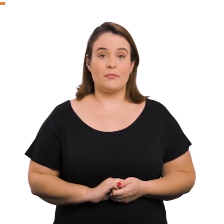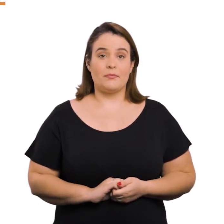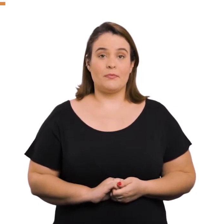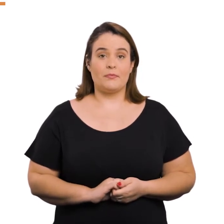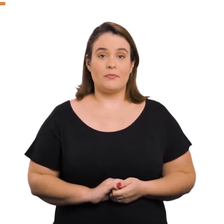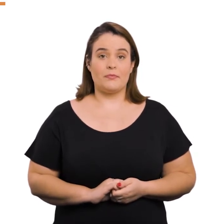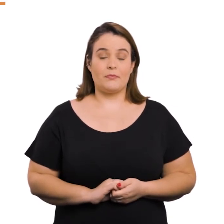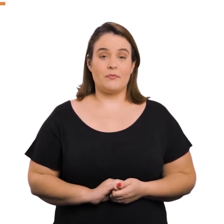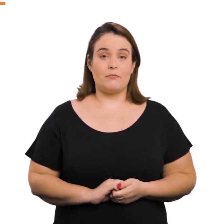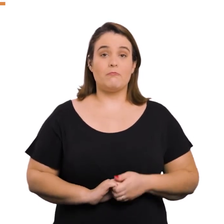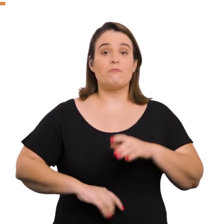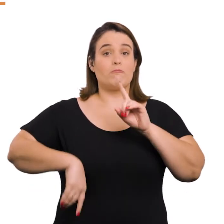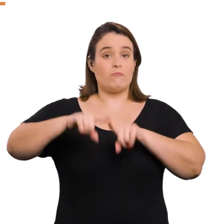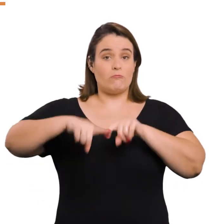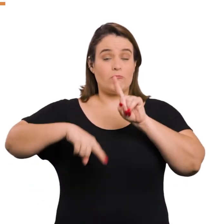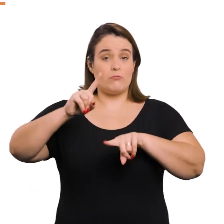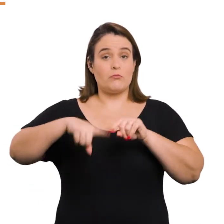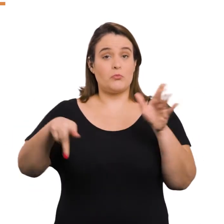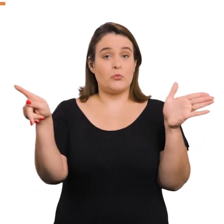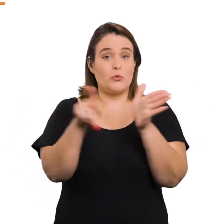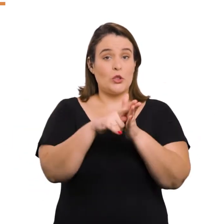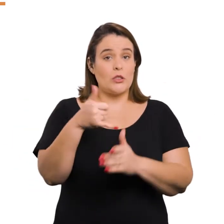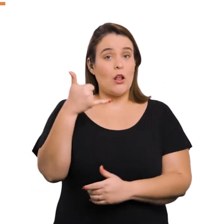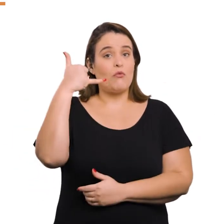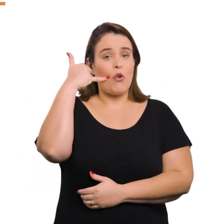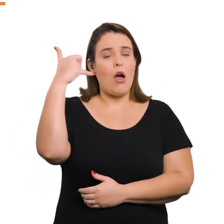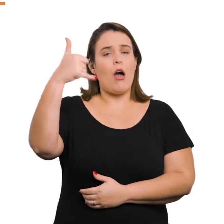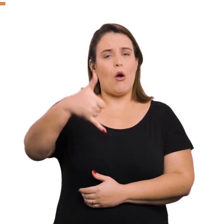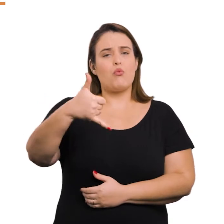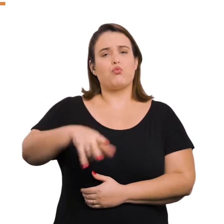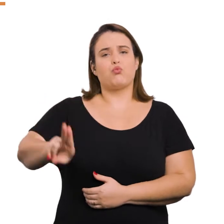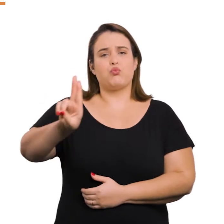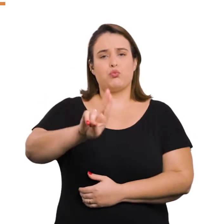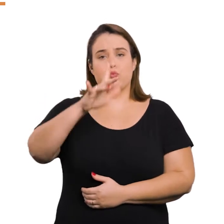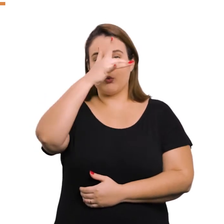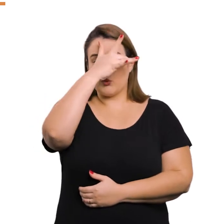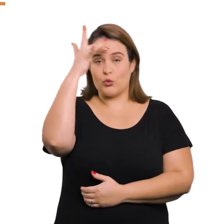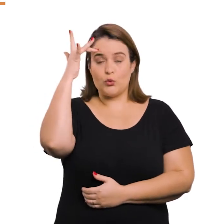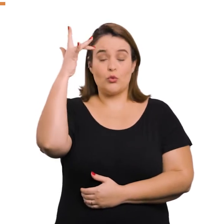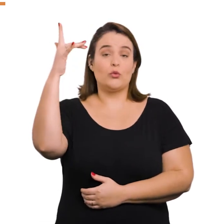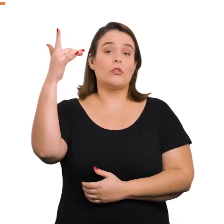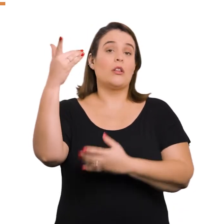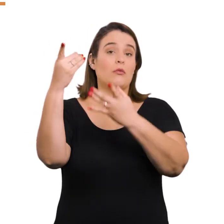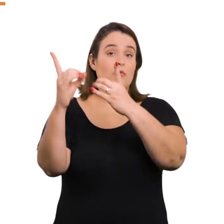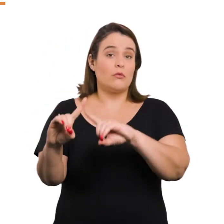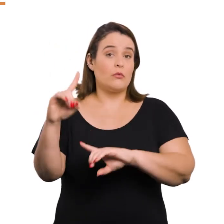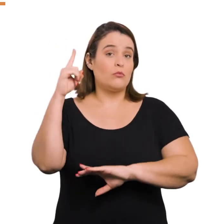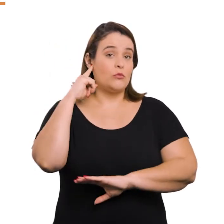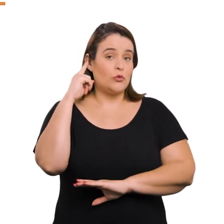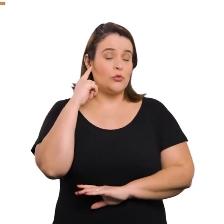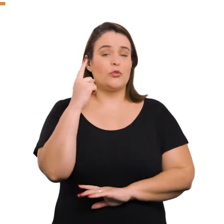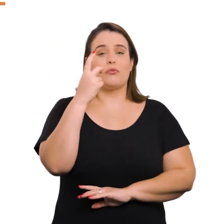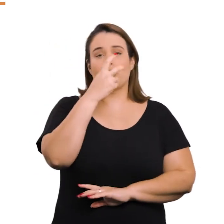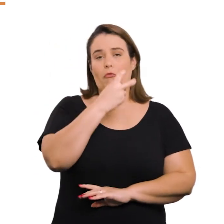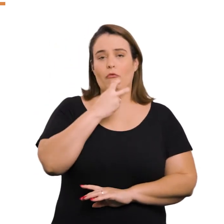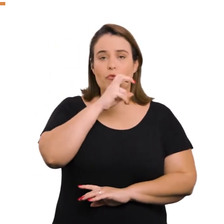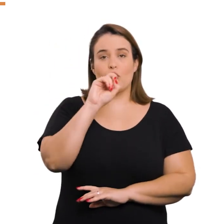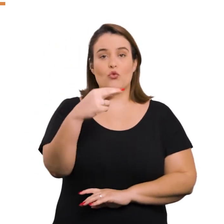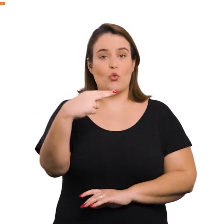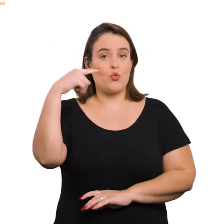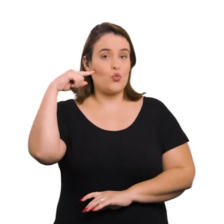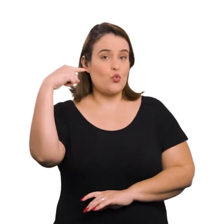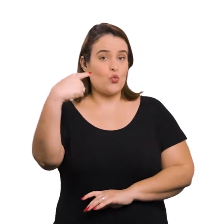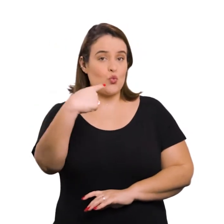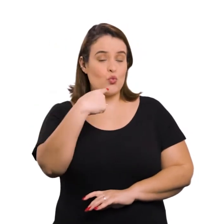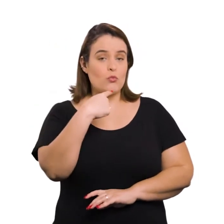dispositivos para instalação de equipamentos de telefonia destinados ao uso de pessoas com deficiência auditiva, da fala